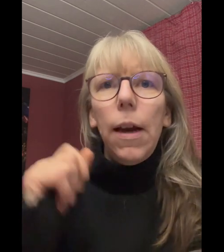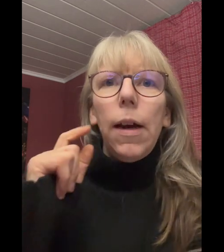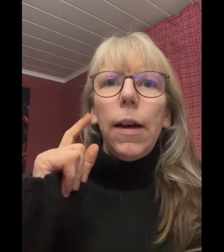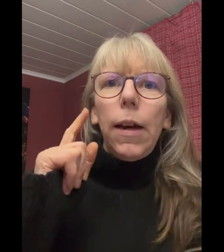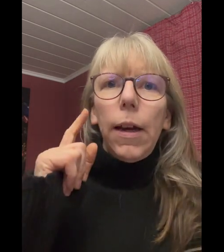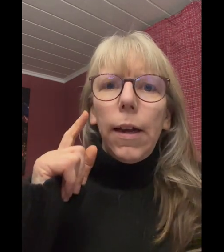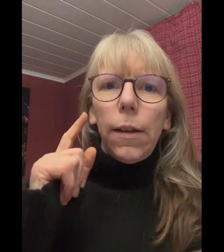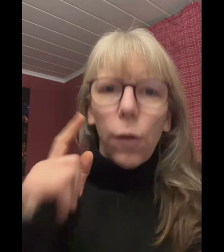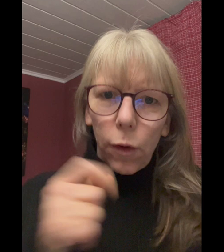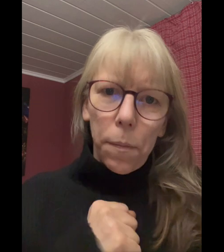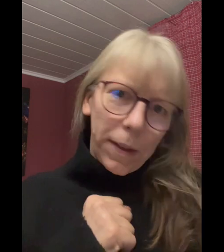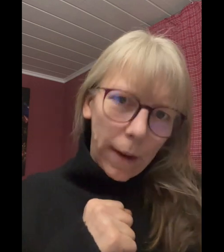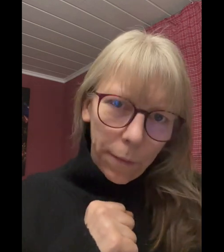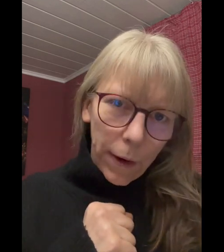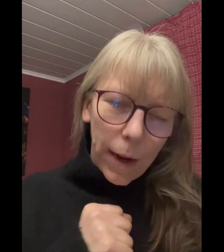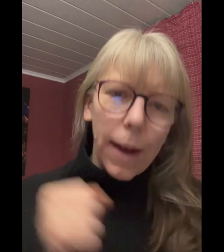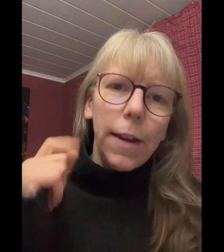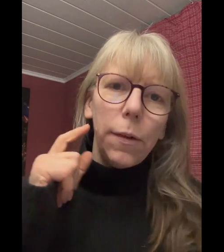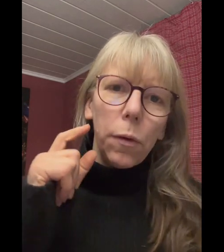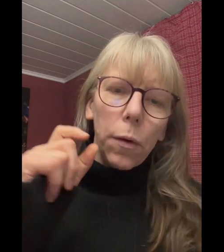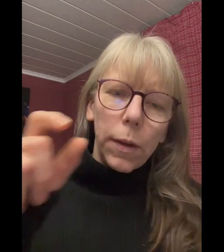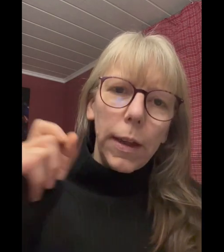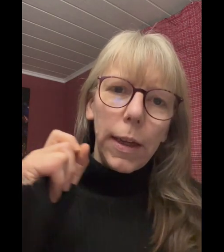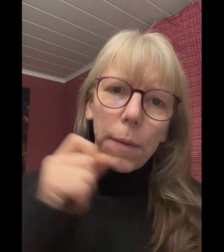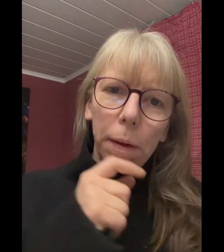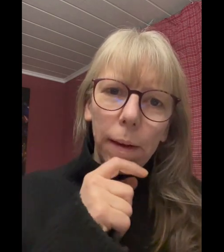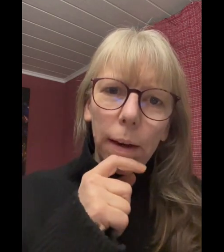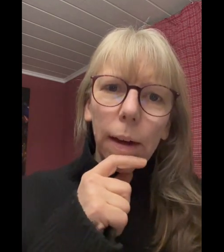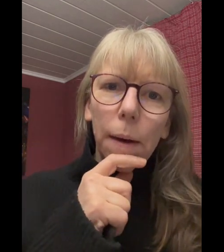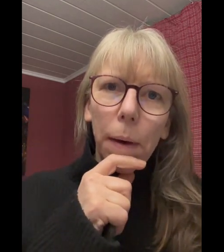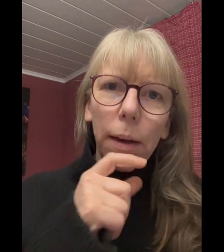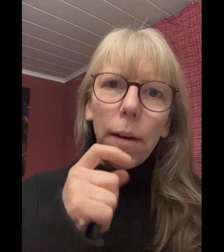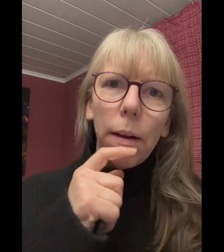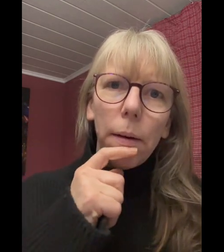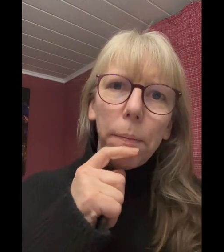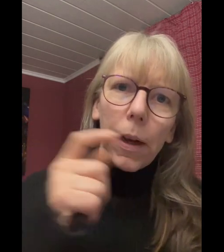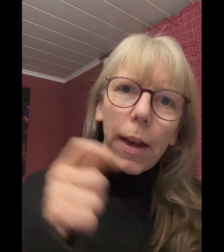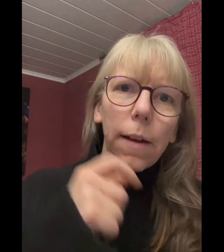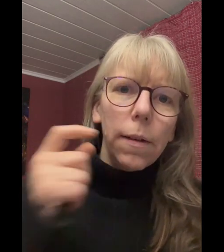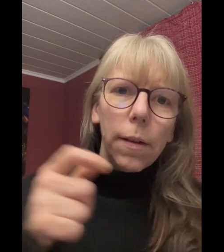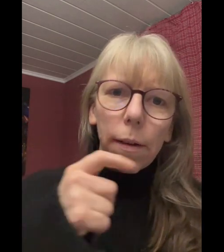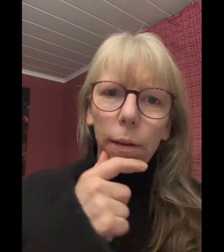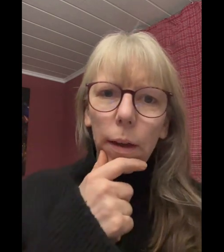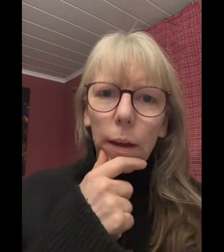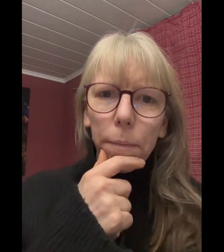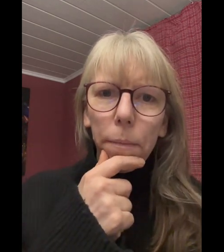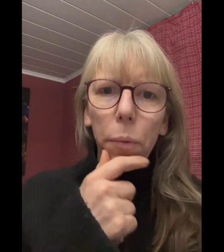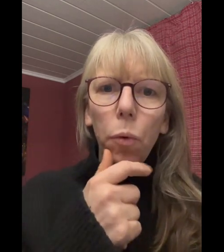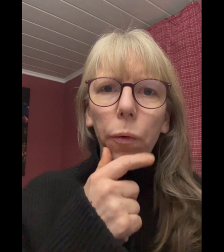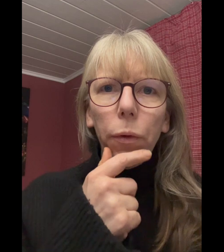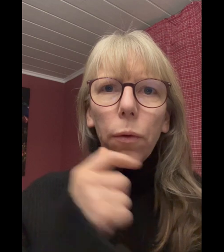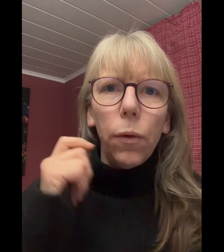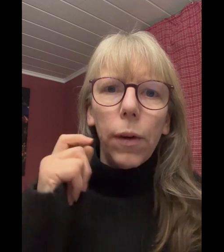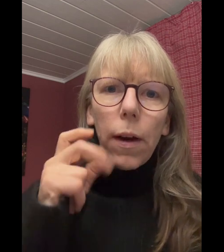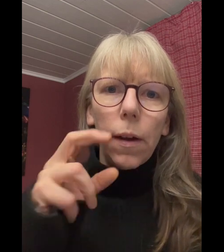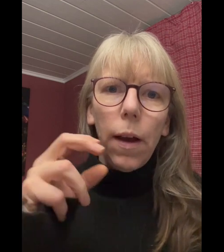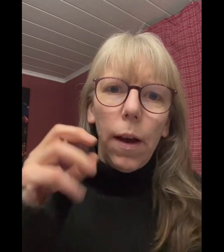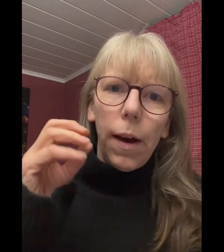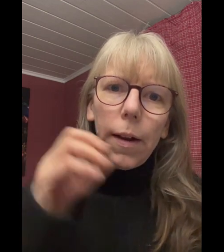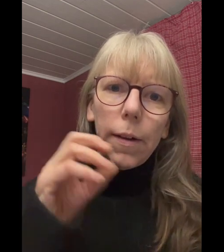zurück zum Patientenfall. Also, die Patientin kam an, erklärte, dass sie im Beruf sozusagen als